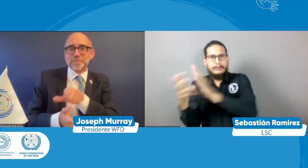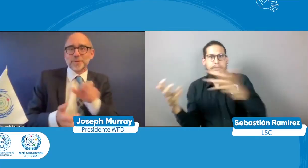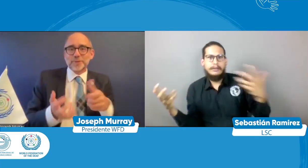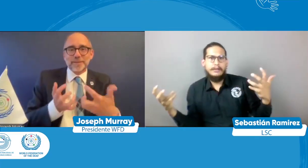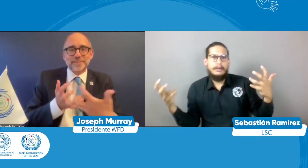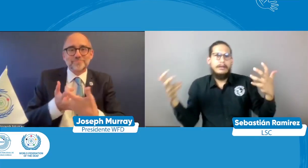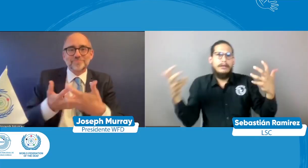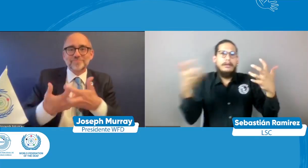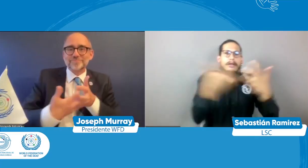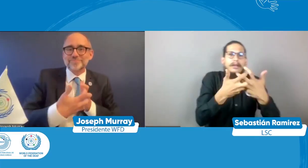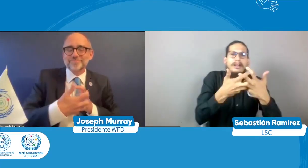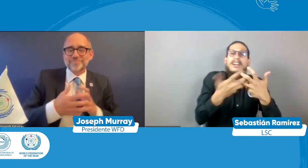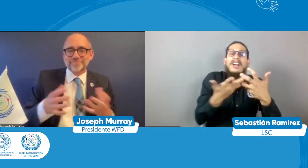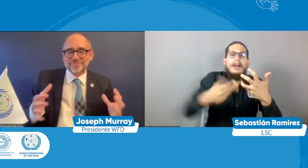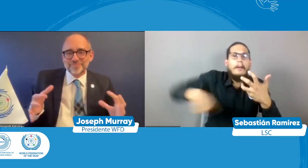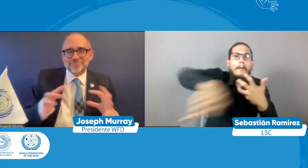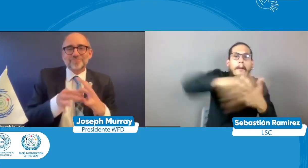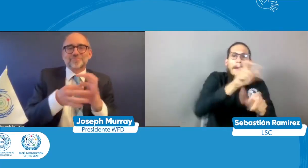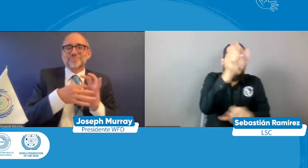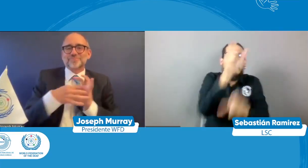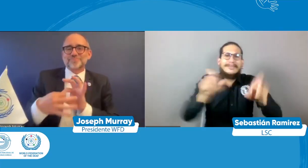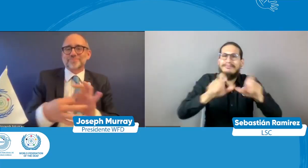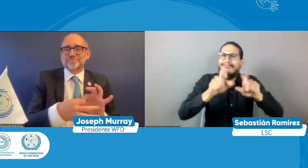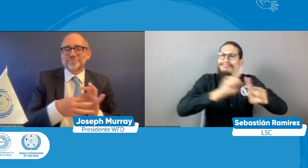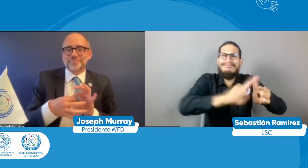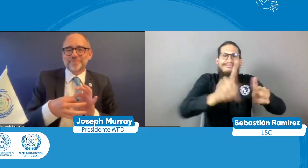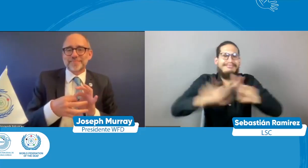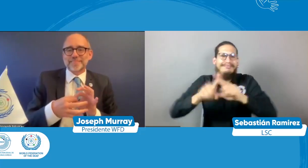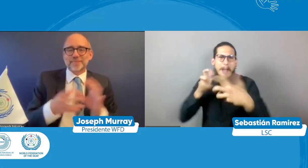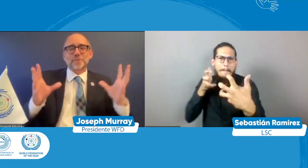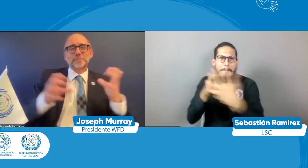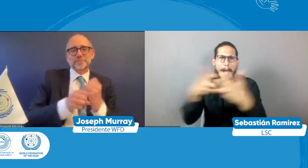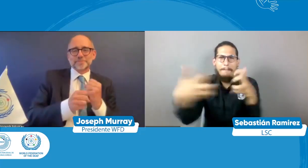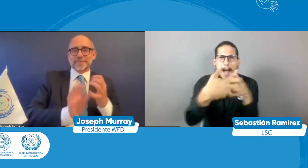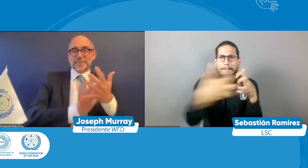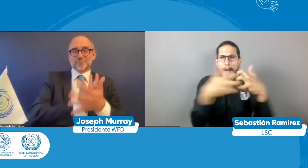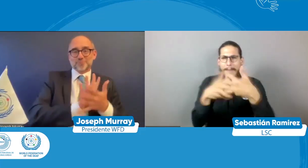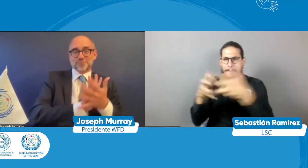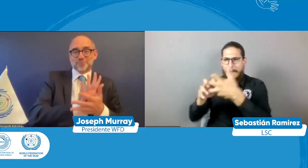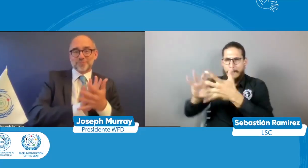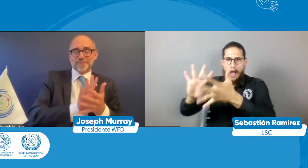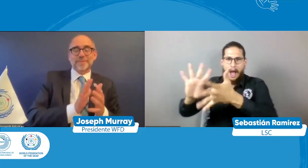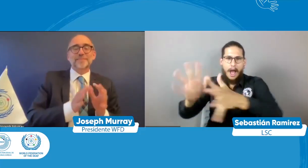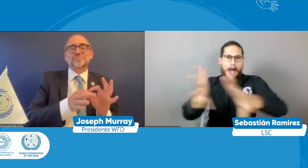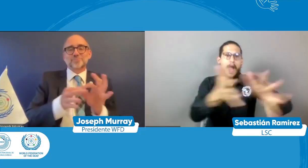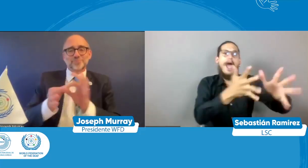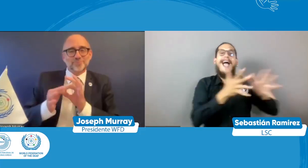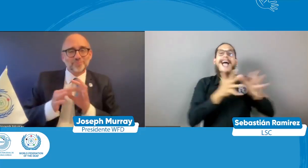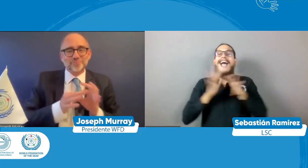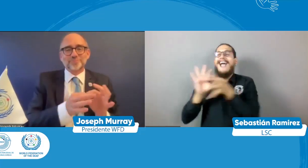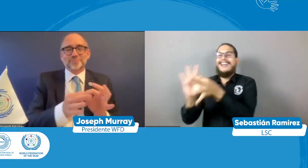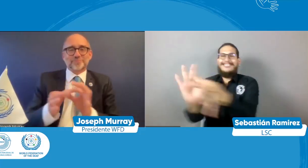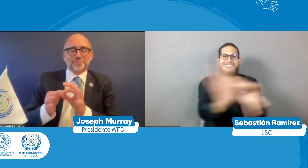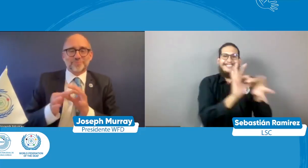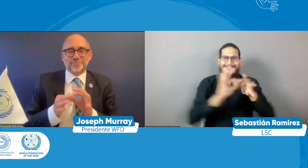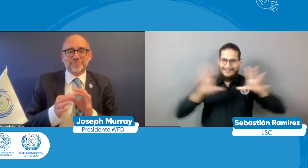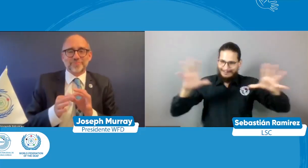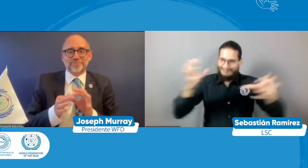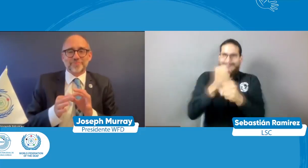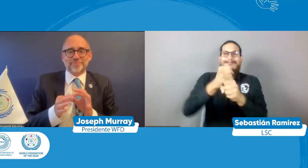entonces es que bueno es que entendamos que nos une y nos une con todos ¿no? entonces justamente es eso